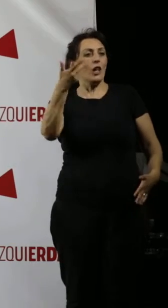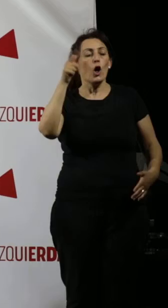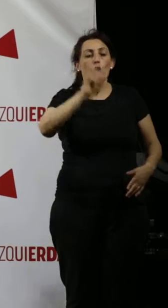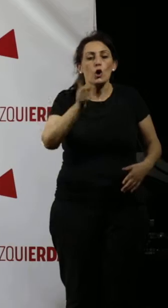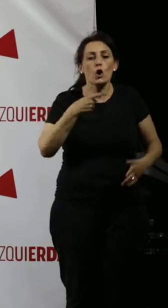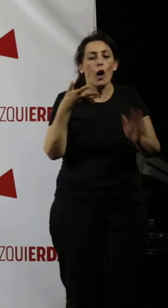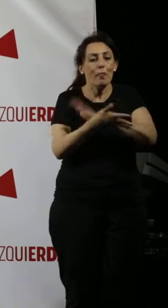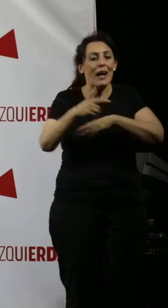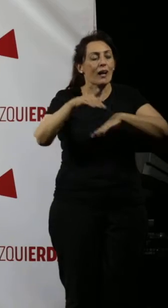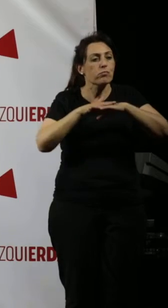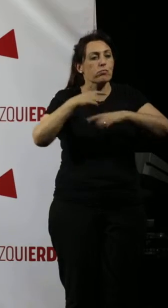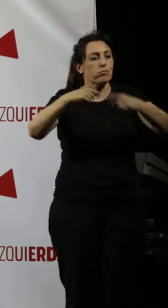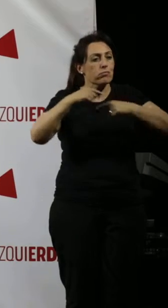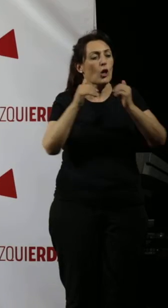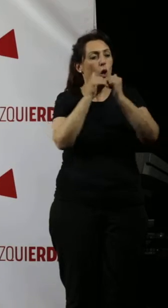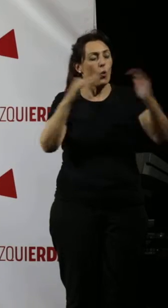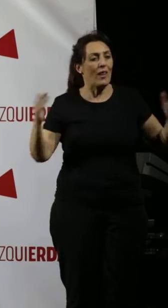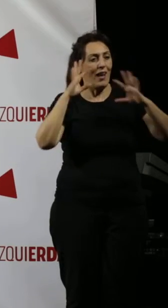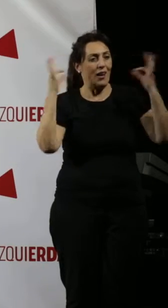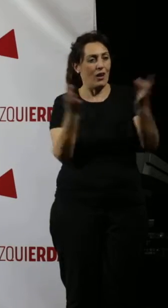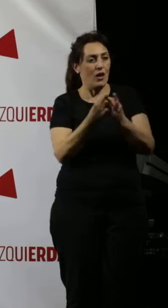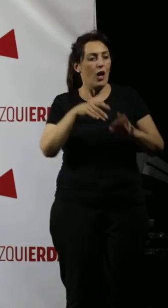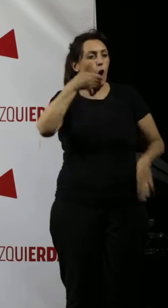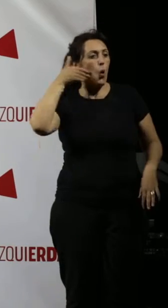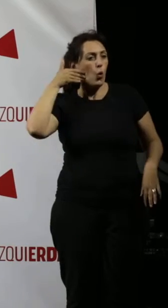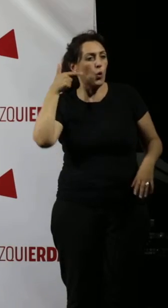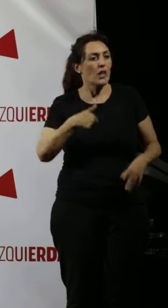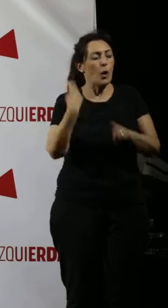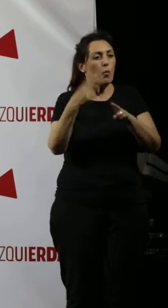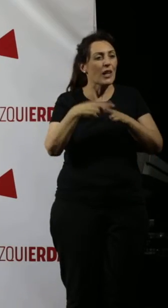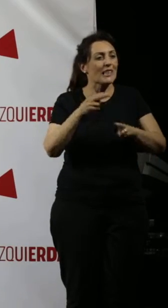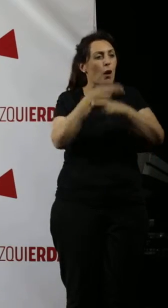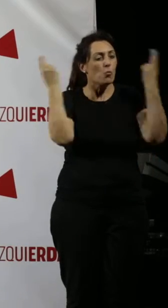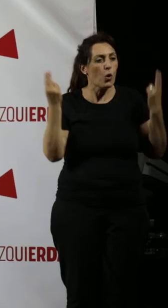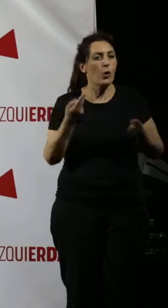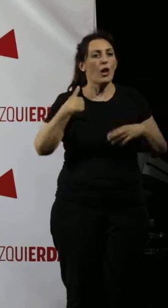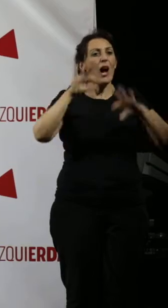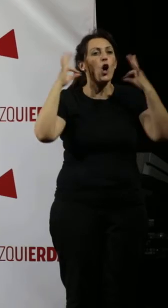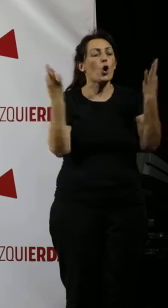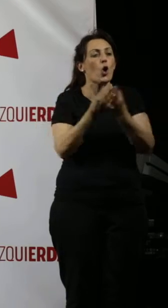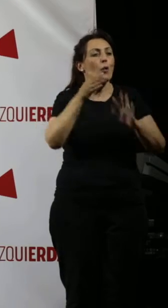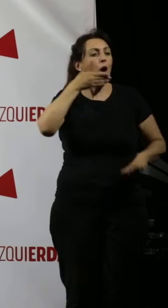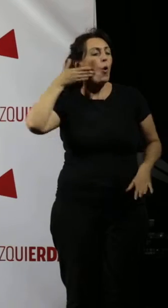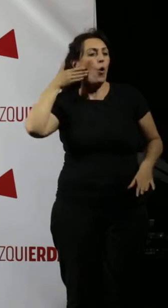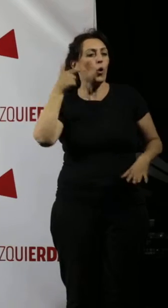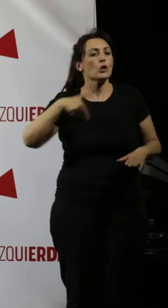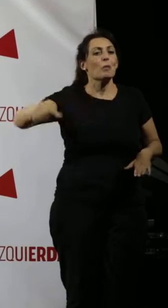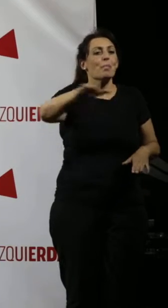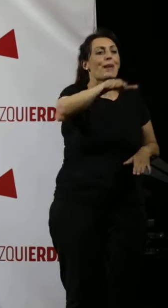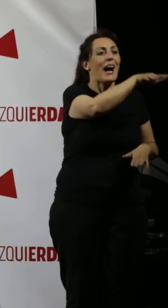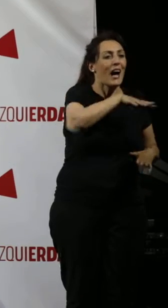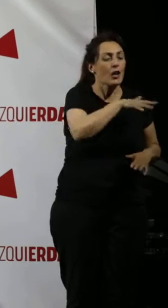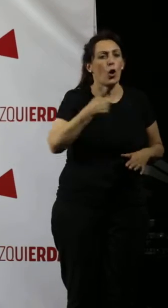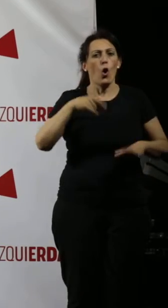para dirigir una Córdoba de igualdad, una Córdoba orgullosa de sus políticas públicas, una Córdoba orgullosa de sus barrios,